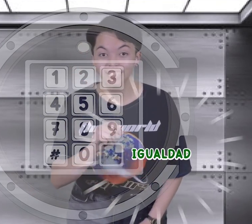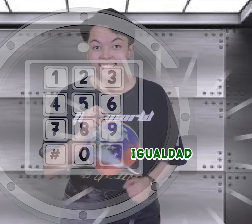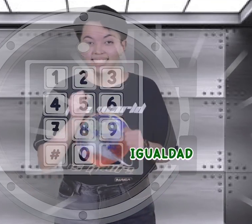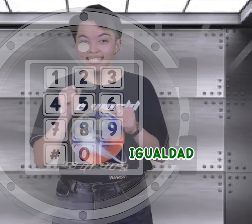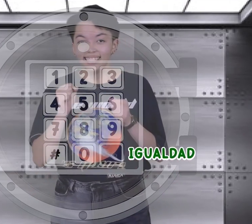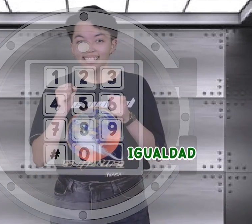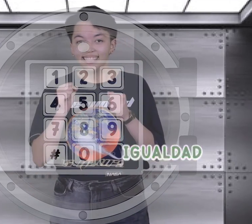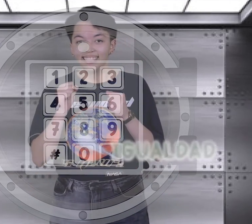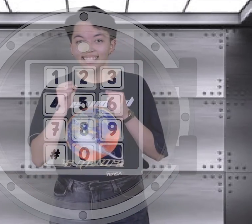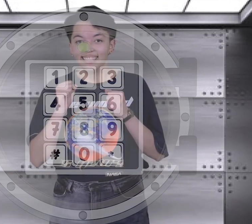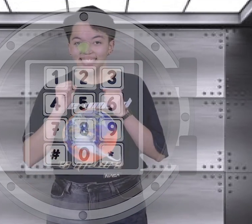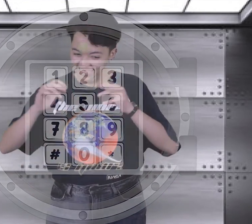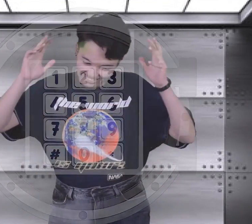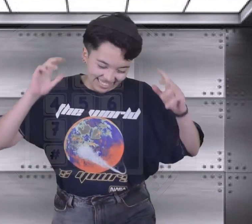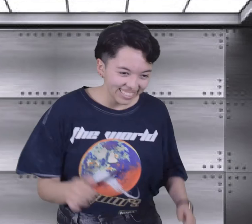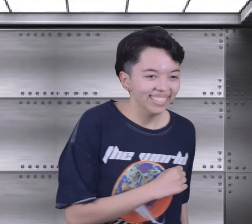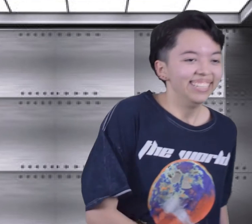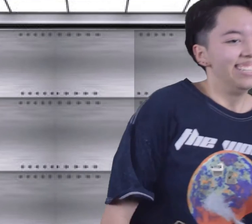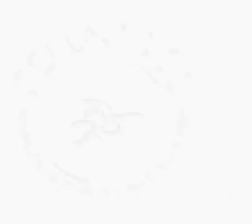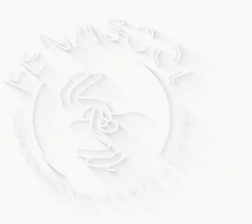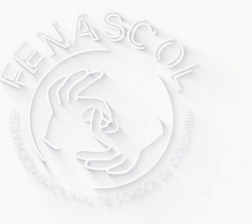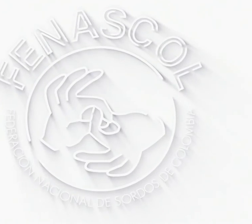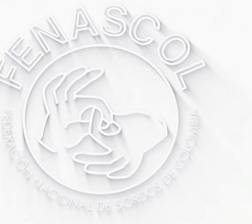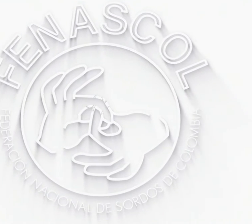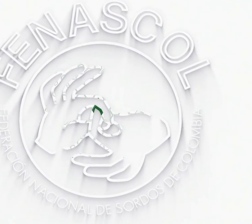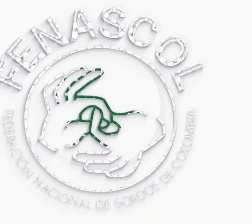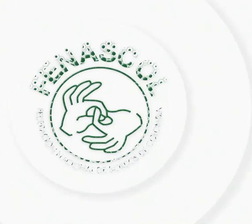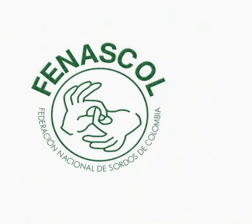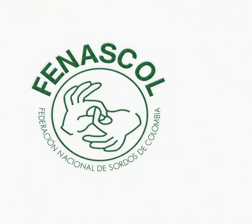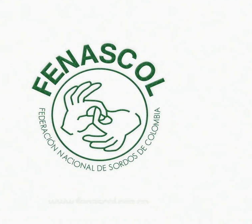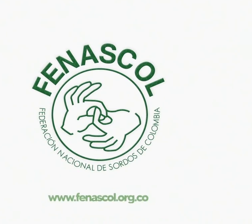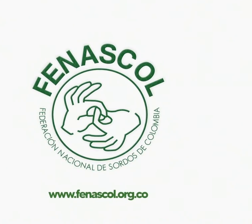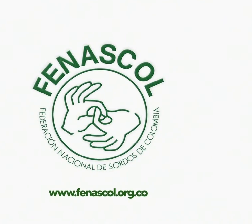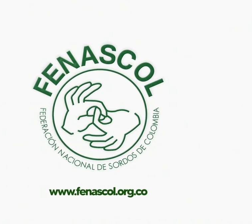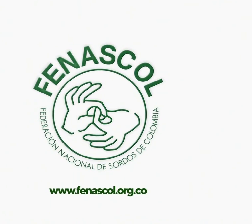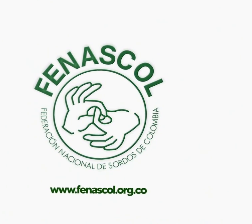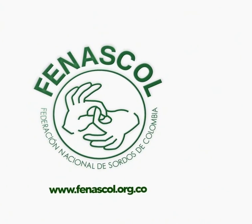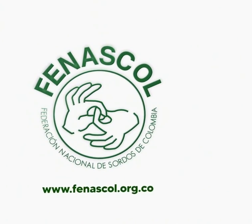Sí, lo logré. ¡Vamos! ¡Vamos! ¡Vamos! ¡Vamos! Gracias.